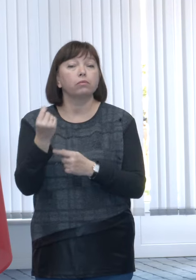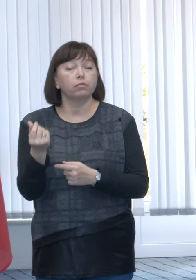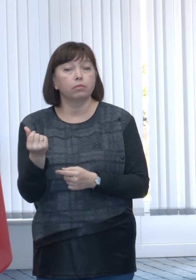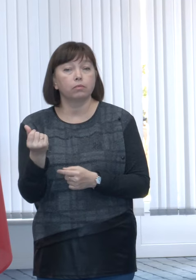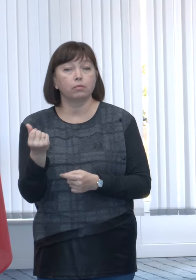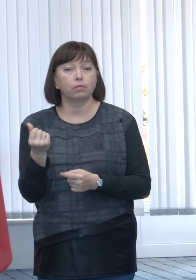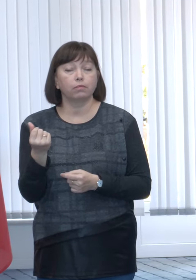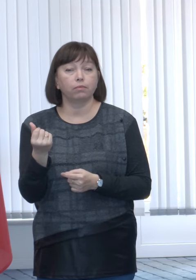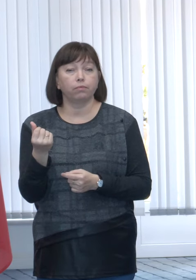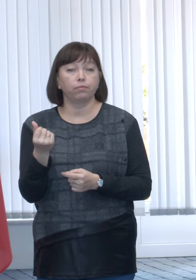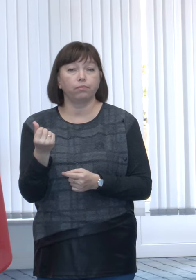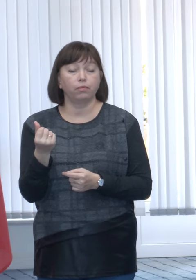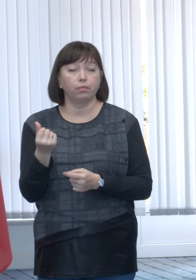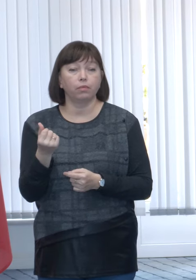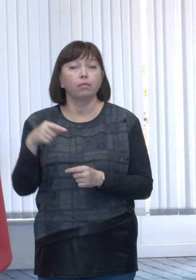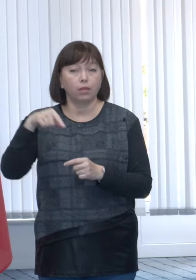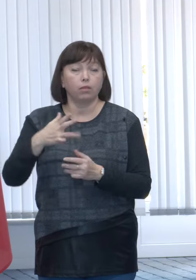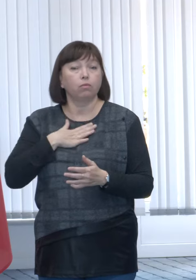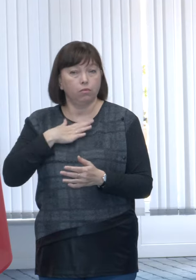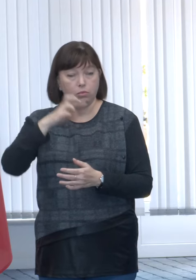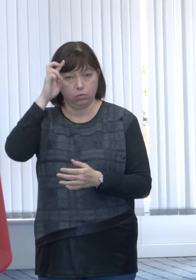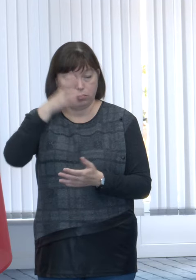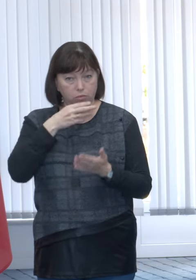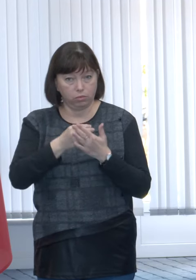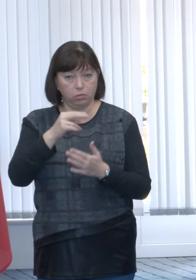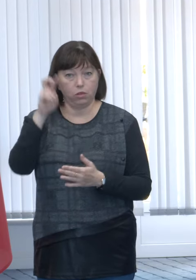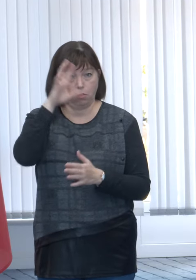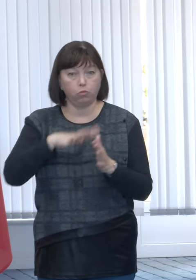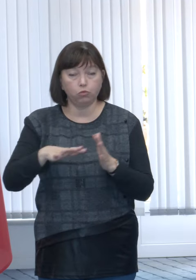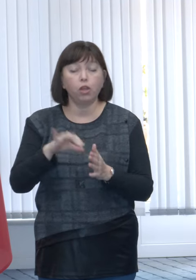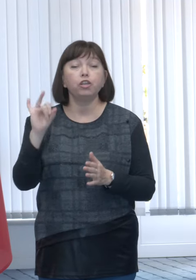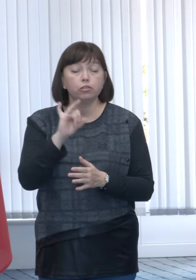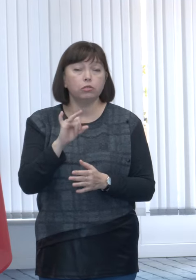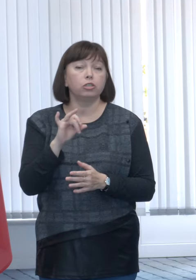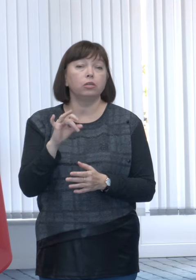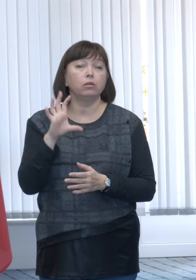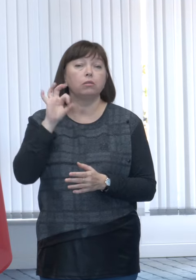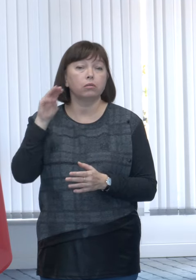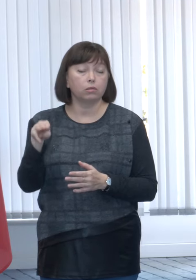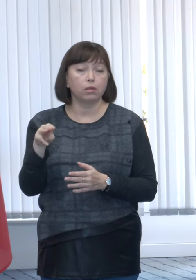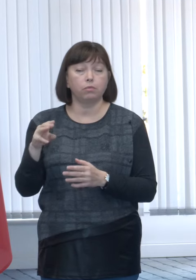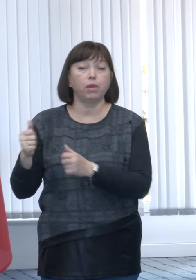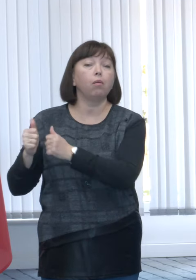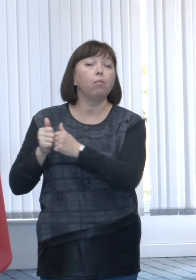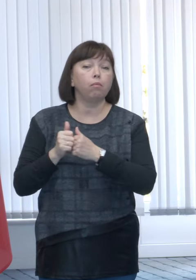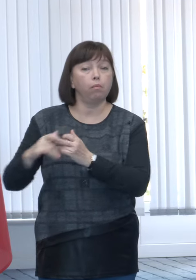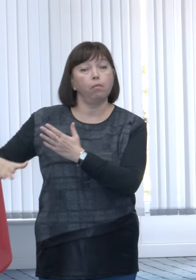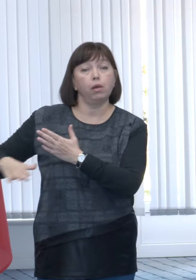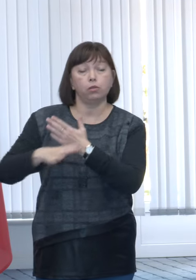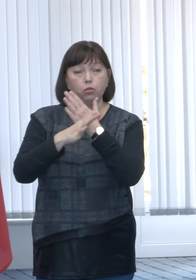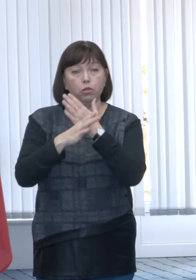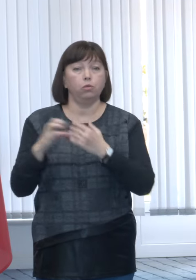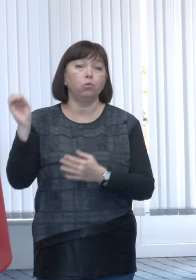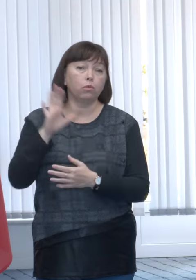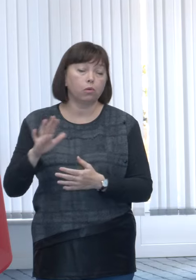surse din cadrul bugetului, deci surse proprie ale Republicii Moldova, cât și din partea partenerilor noștri de